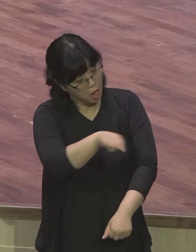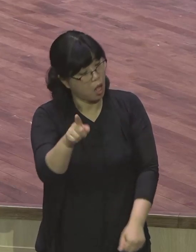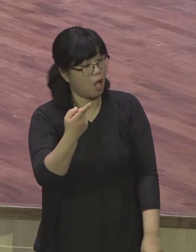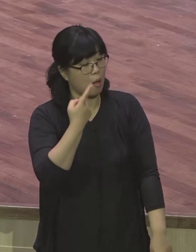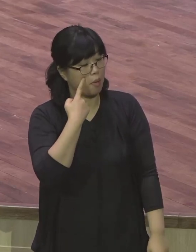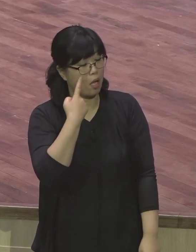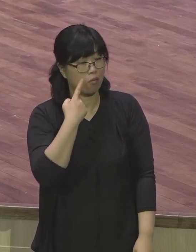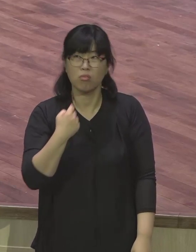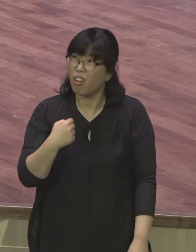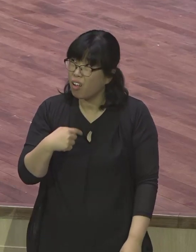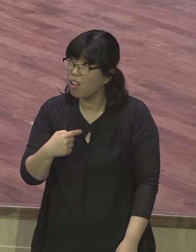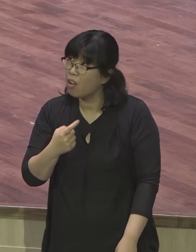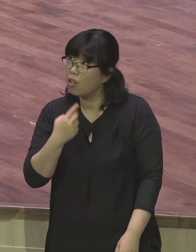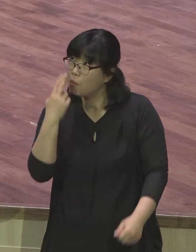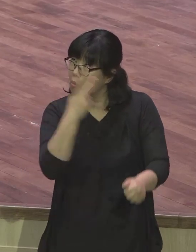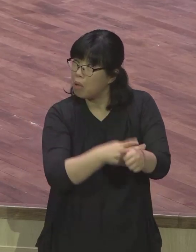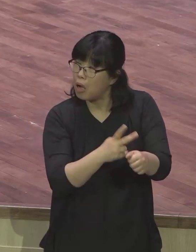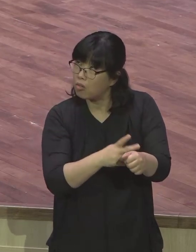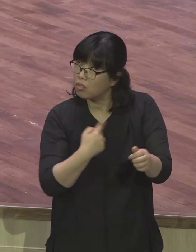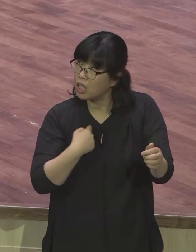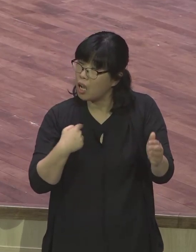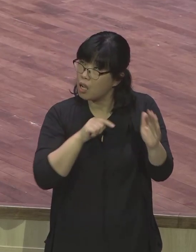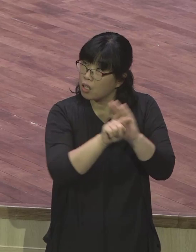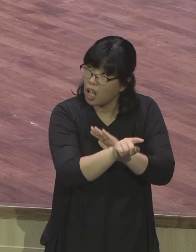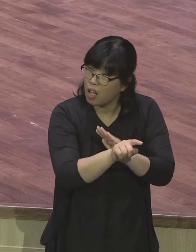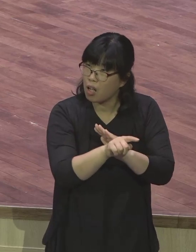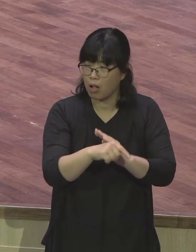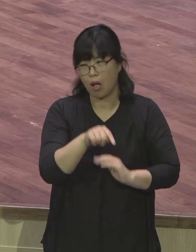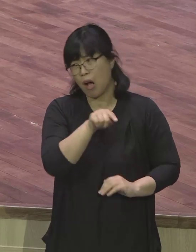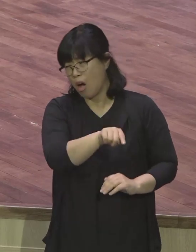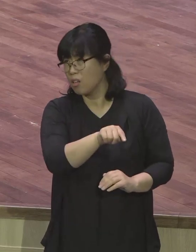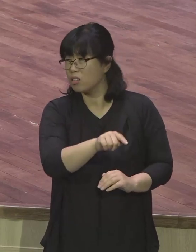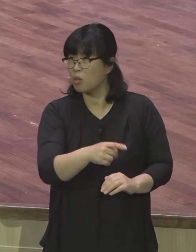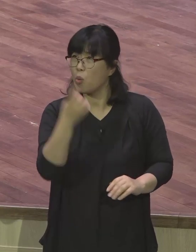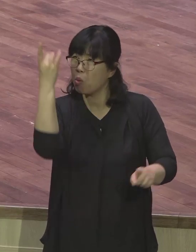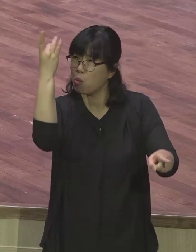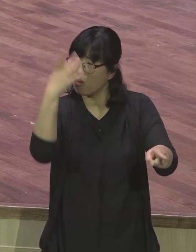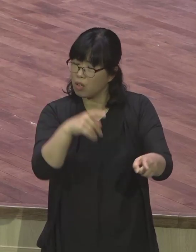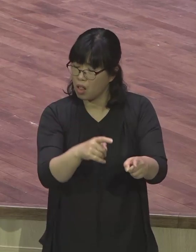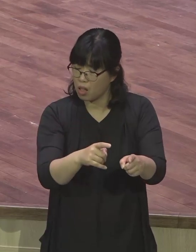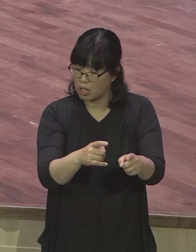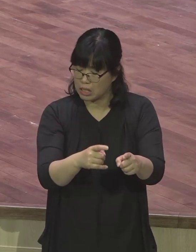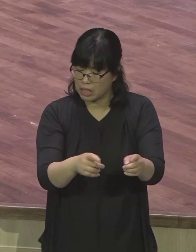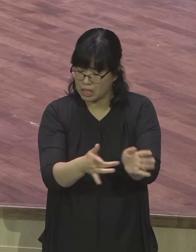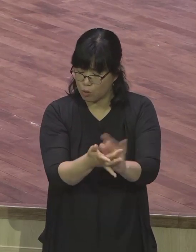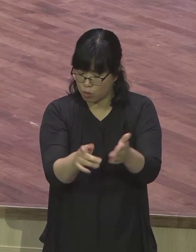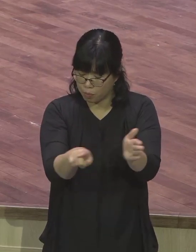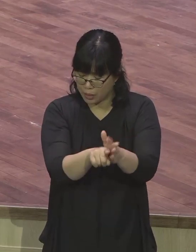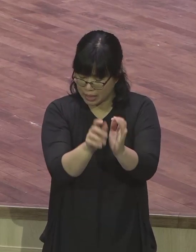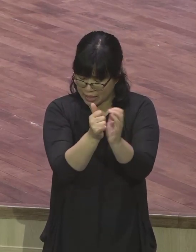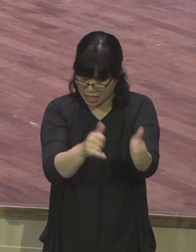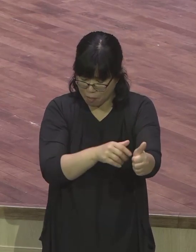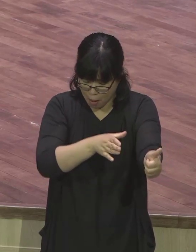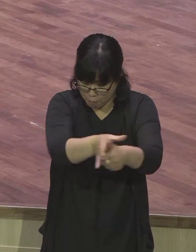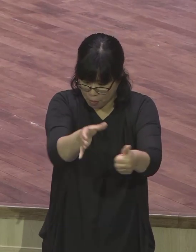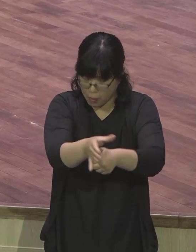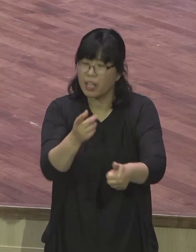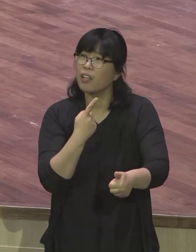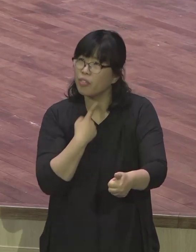않습니까? 지금 이 다메세계에 온 것도 예수를 믿는 사람들을 잡으러 온 것이 아니라고 하니까 15절